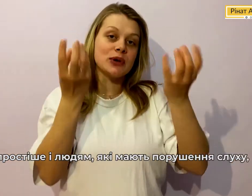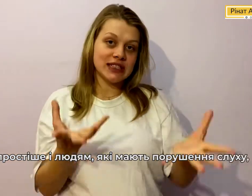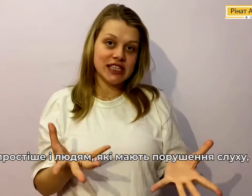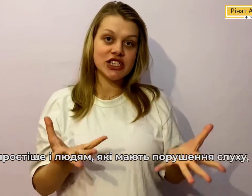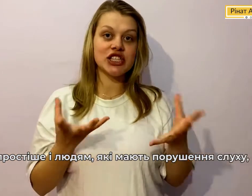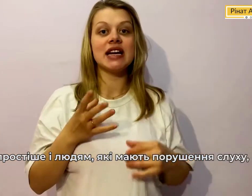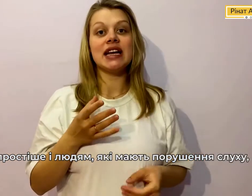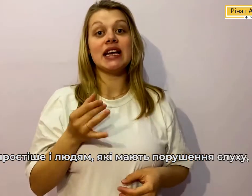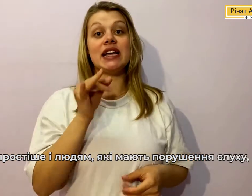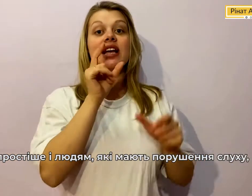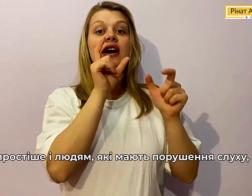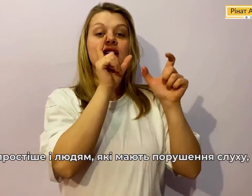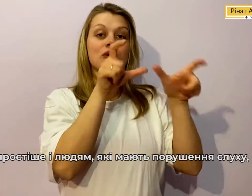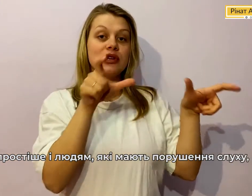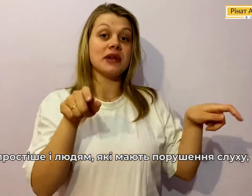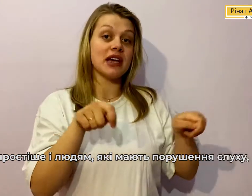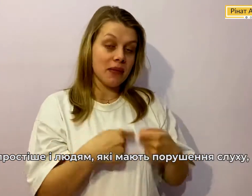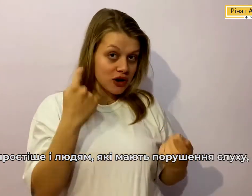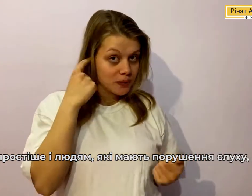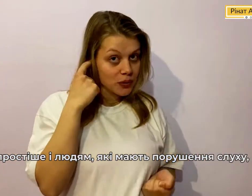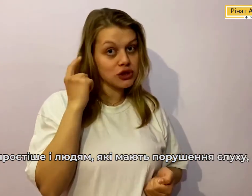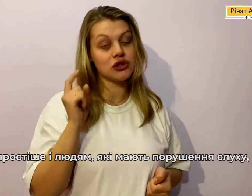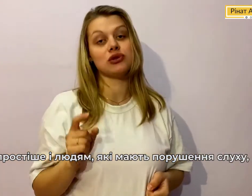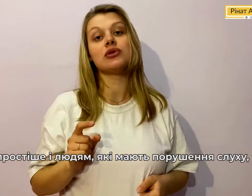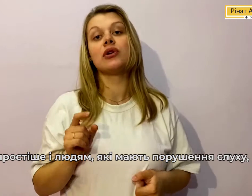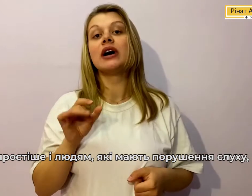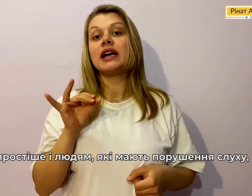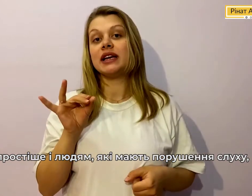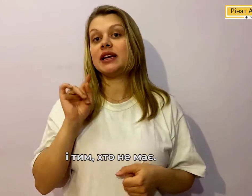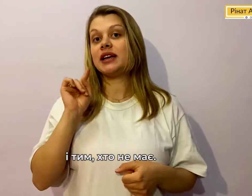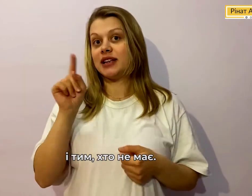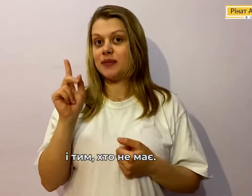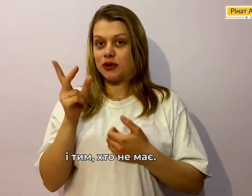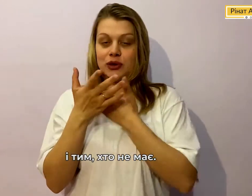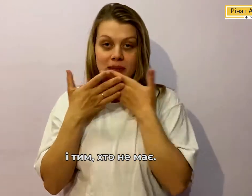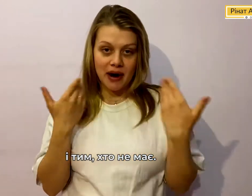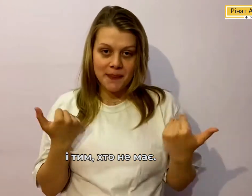простіше І людям, які мають Порушене слуху І тим, хто не мають